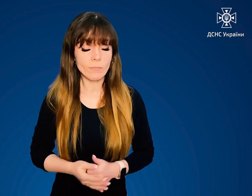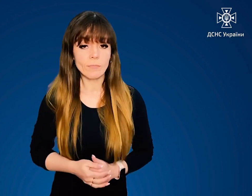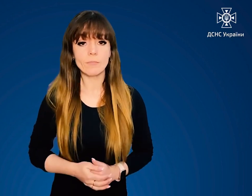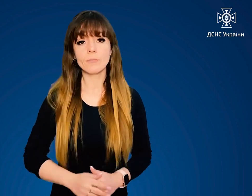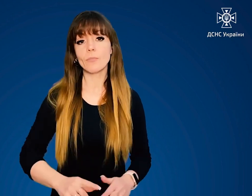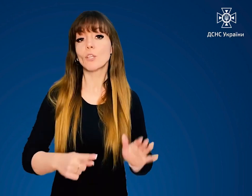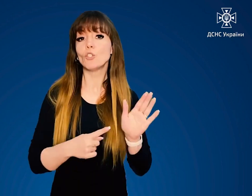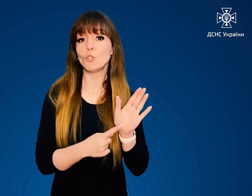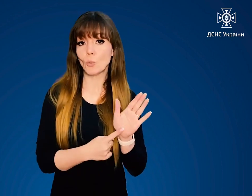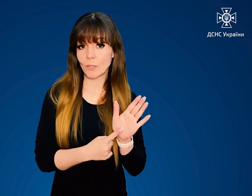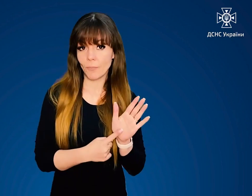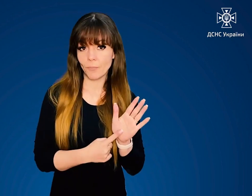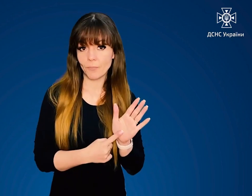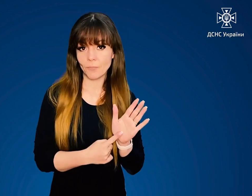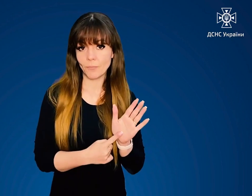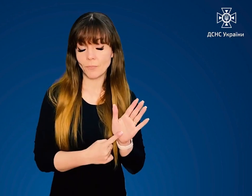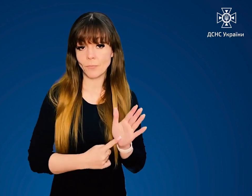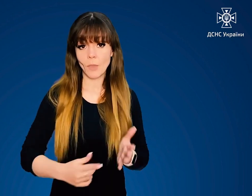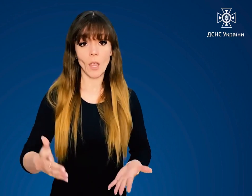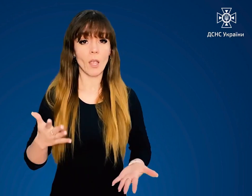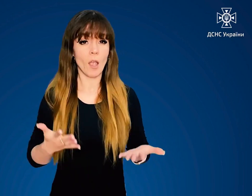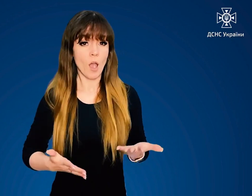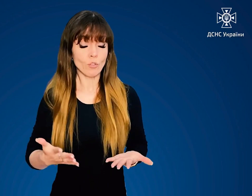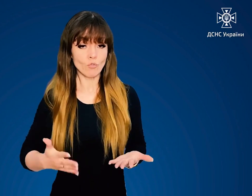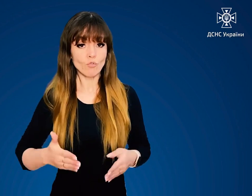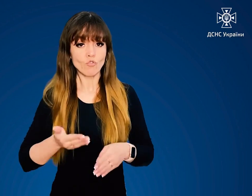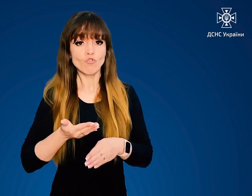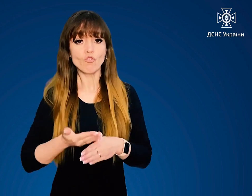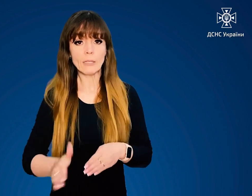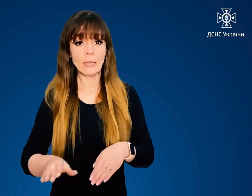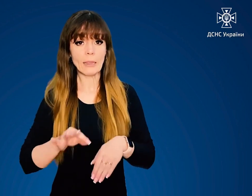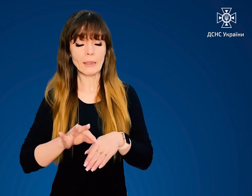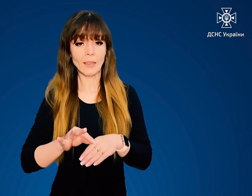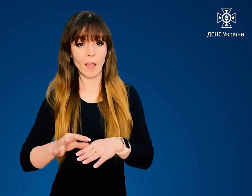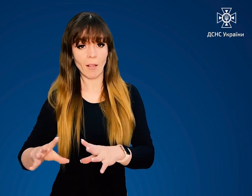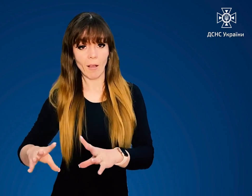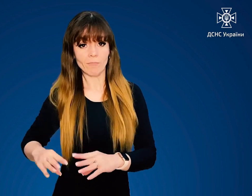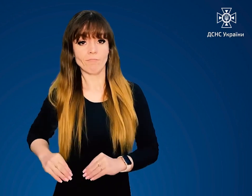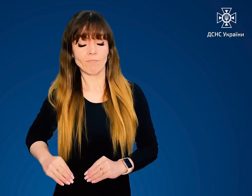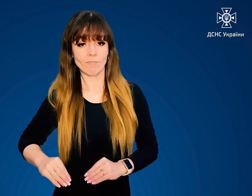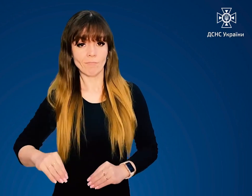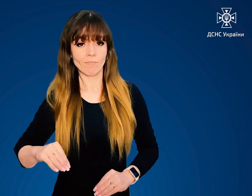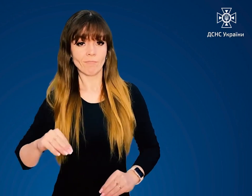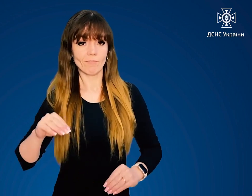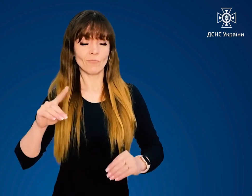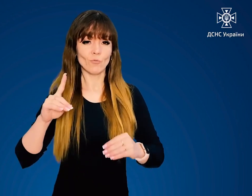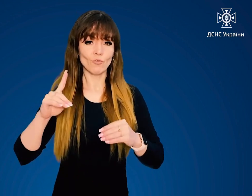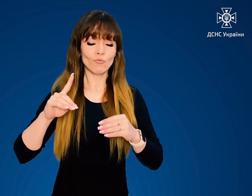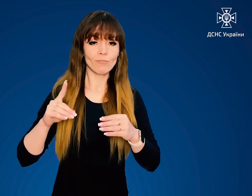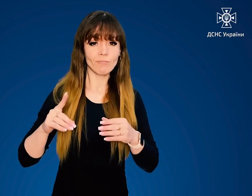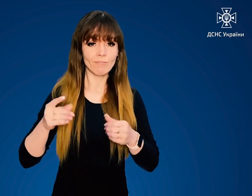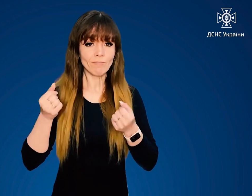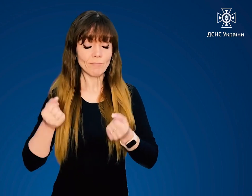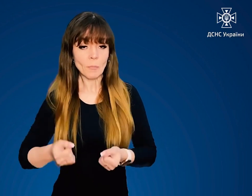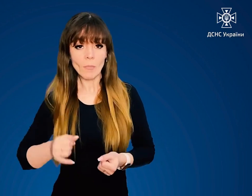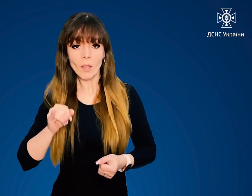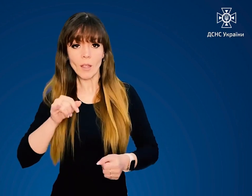Шосте. Якщо частину тіла притиснуло уламком і звільнити її